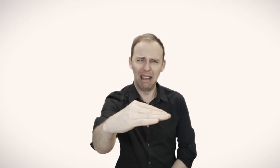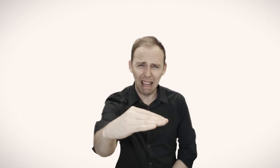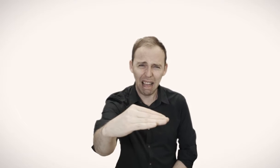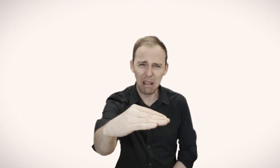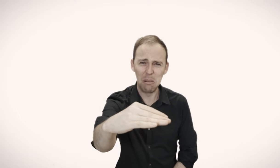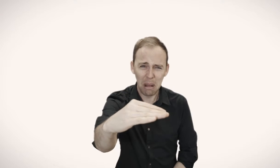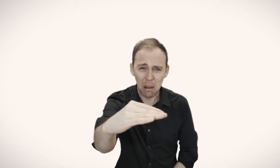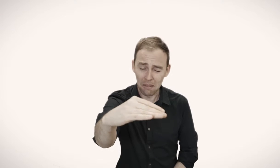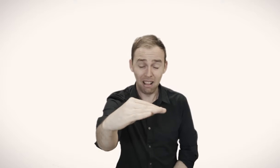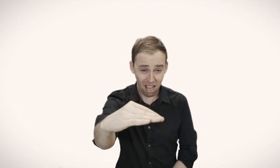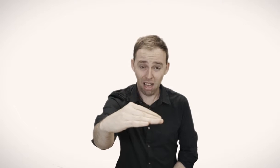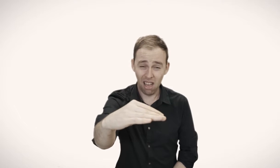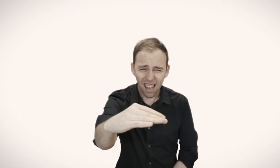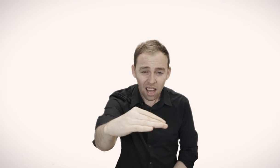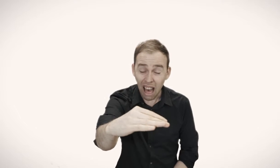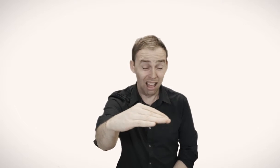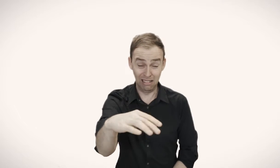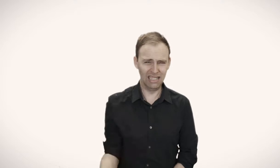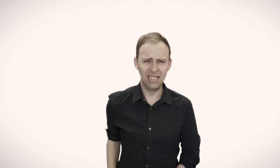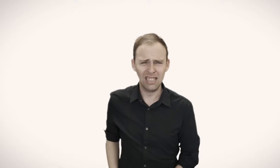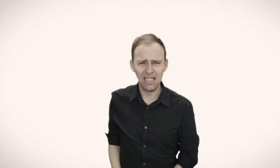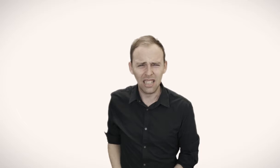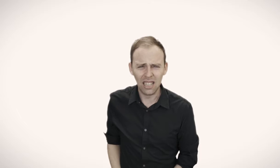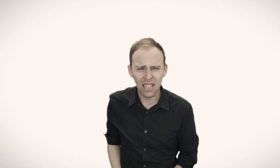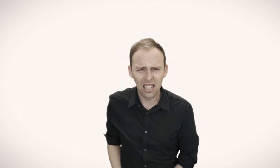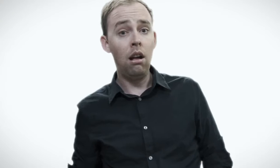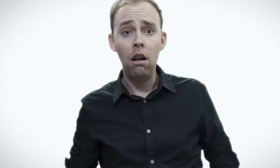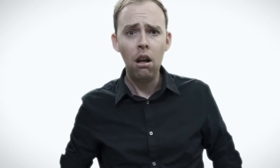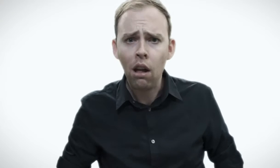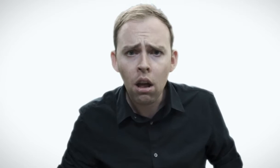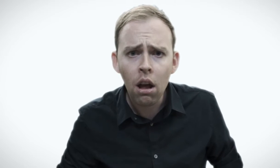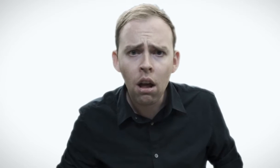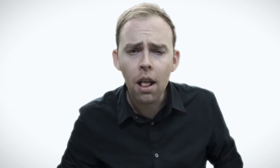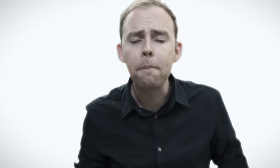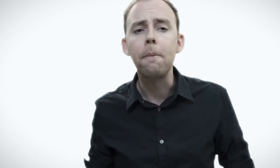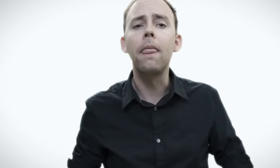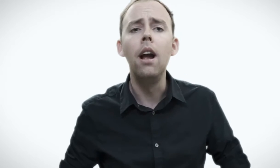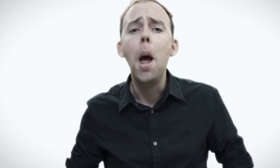Hånden dirrer. Jeg skjønner ikke helt. Og tar bort hånden. Skjønner ikke? Følg med.